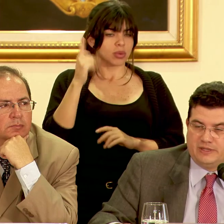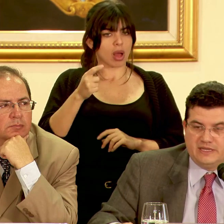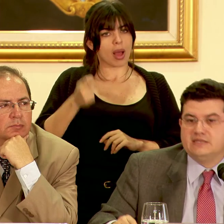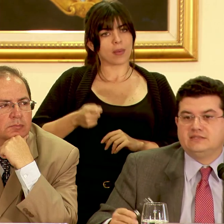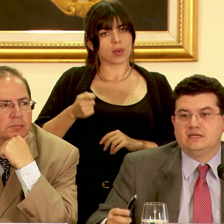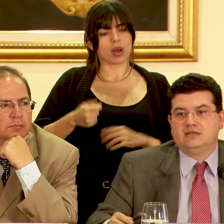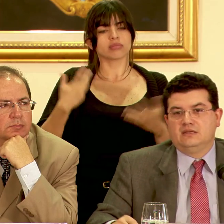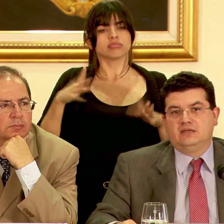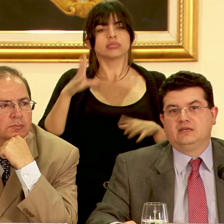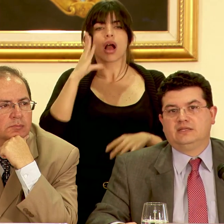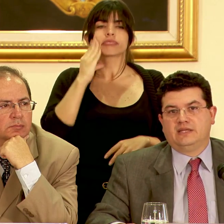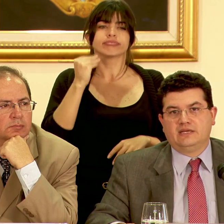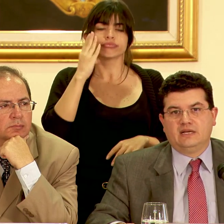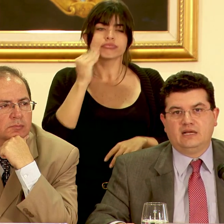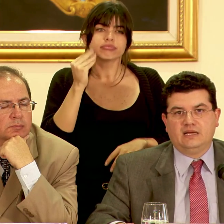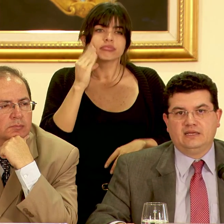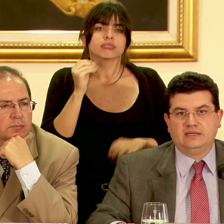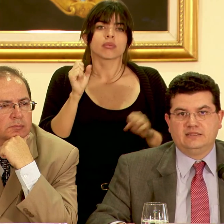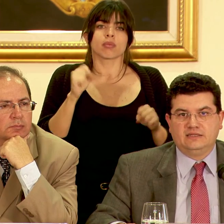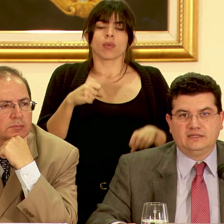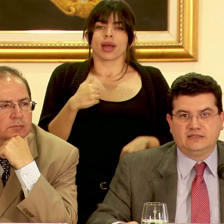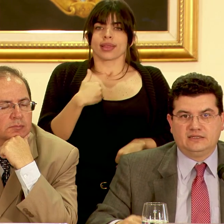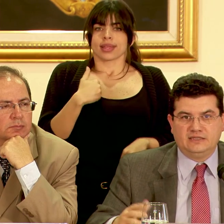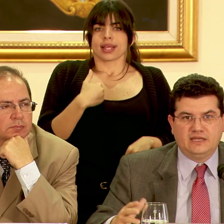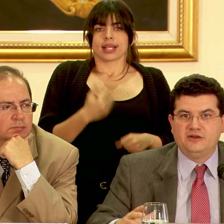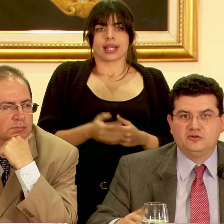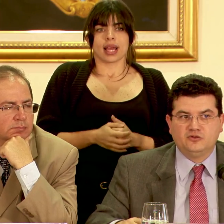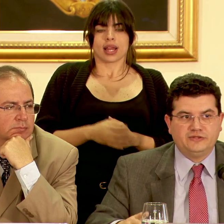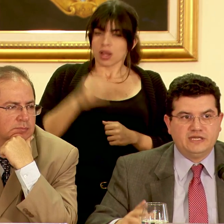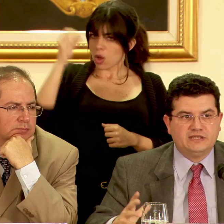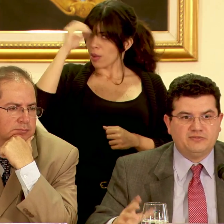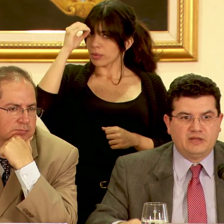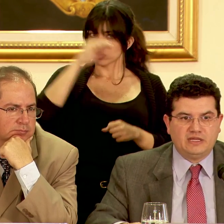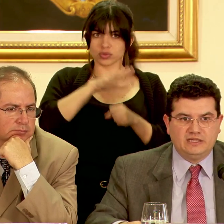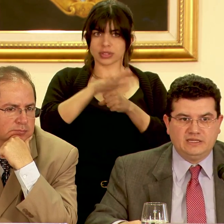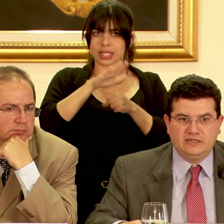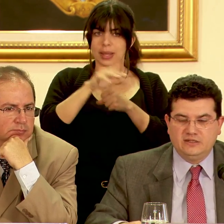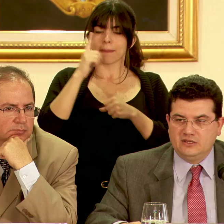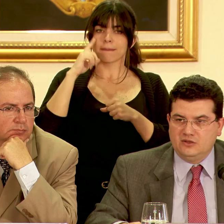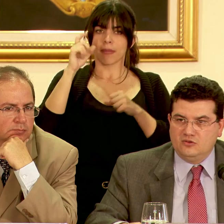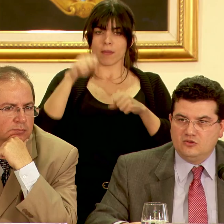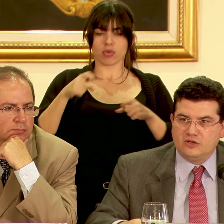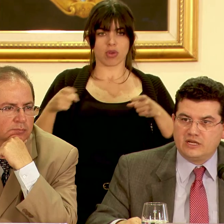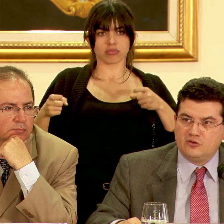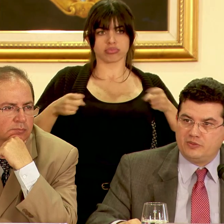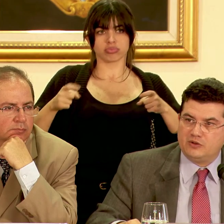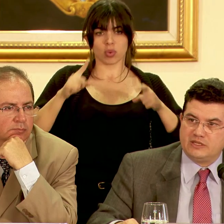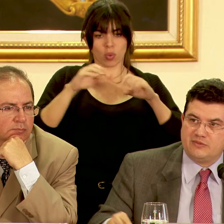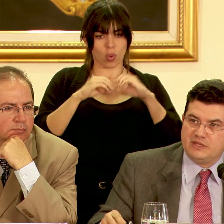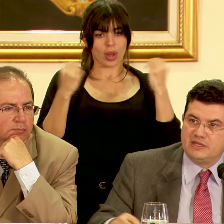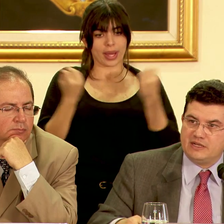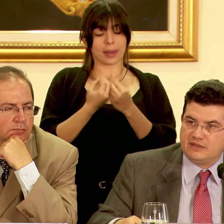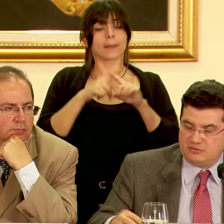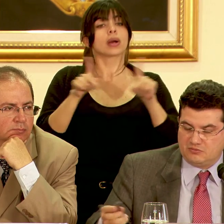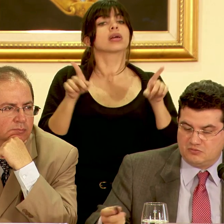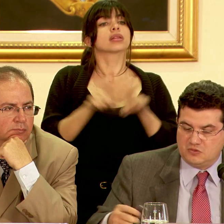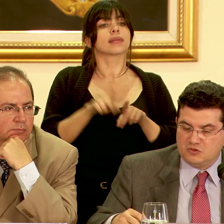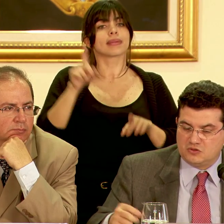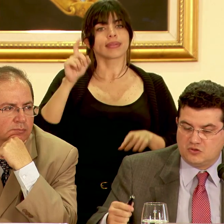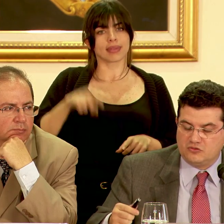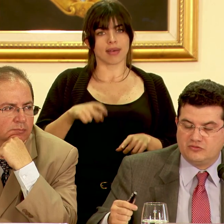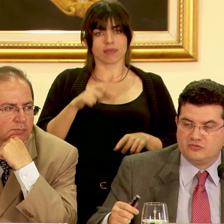abogado de experiencia que tenga criterio suficiente para dirigir un órgano pero que también tiene